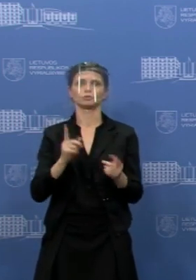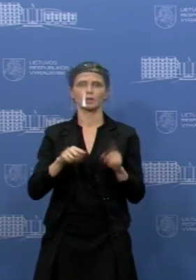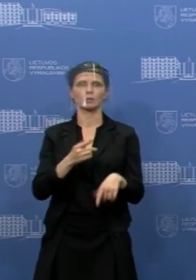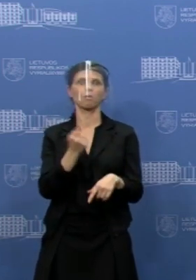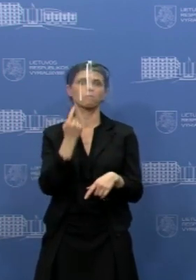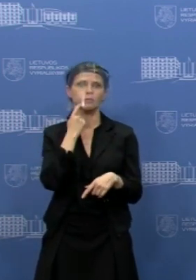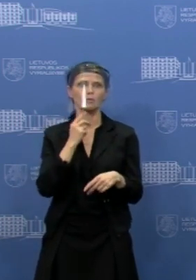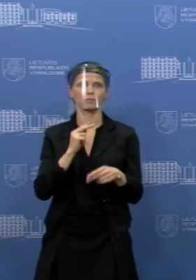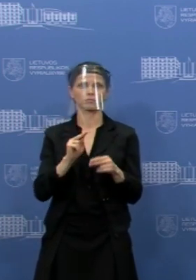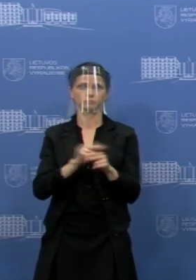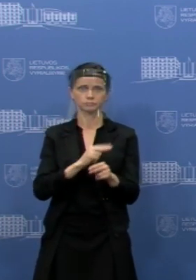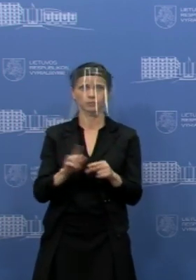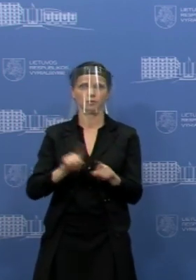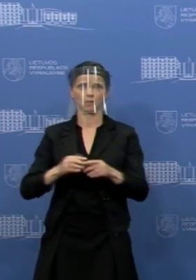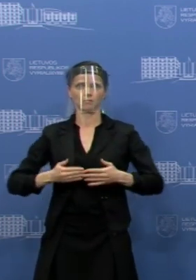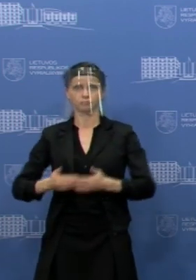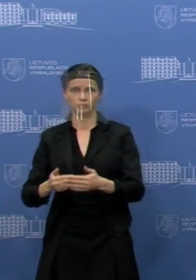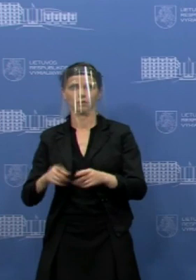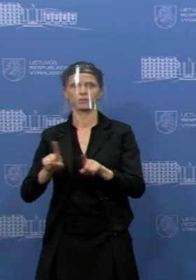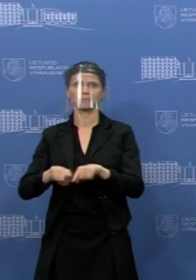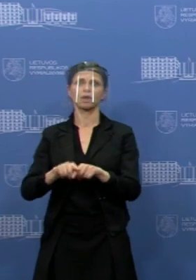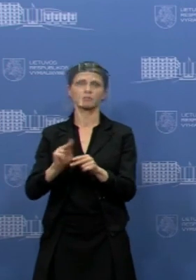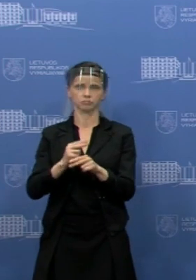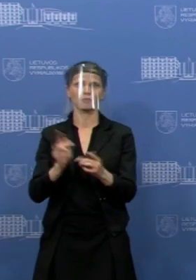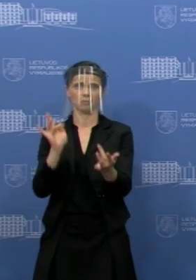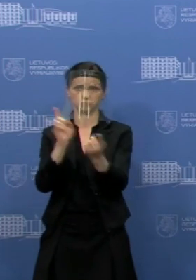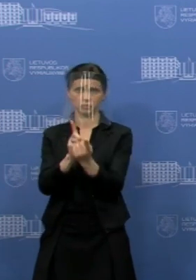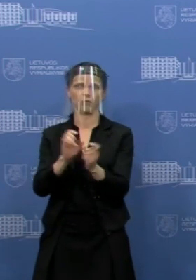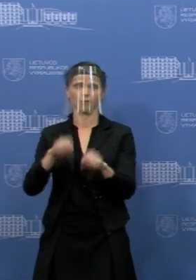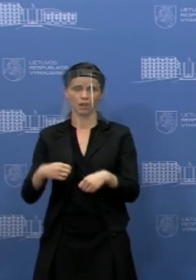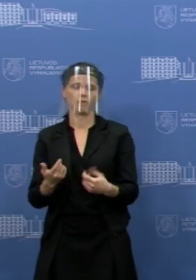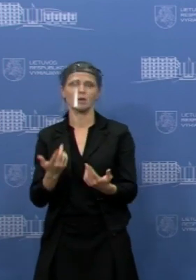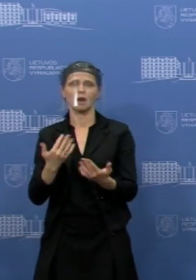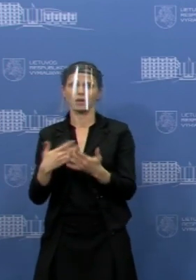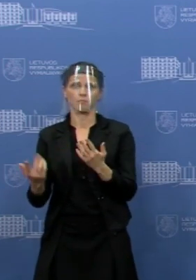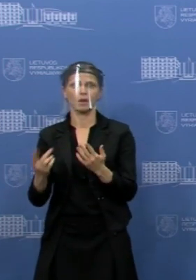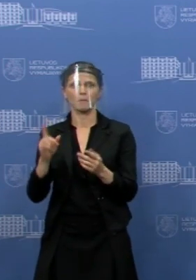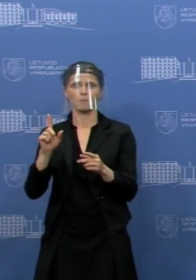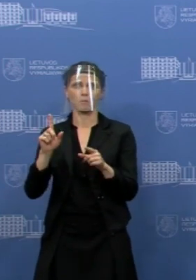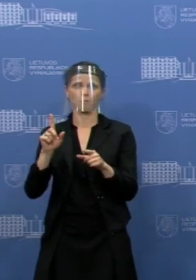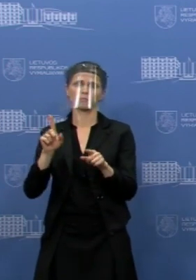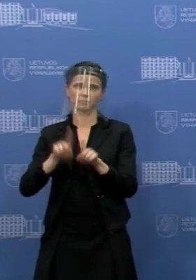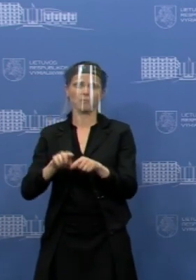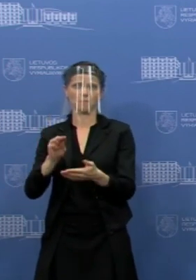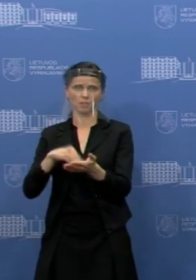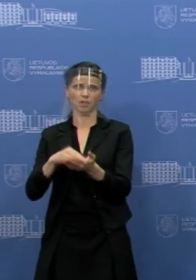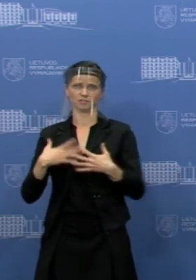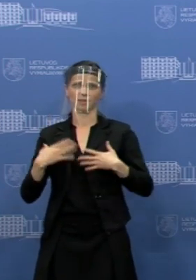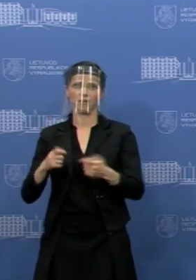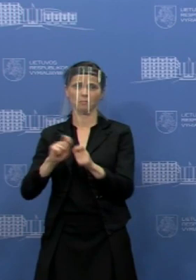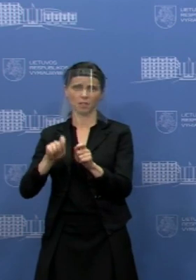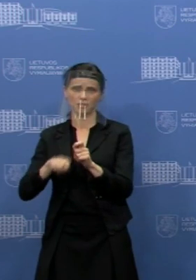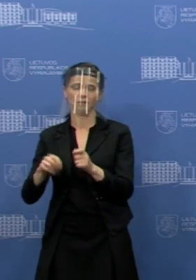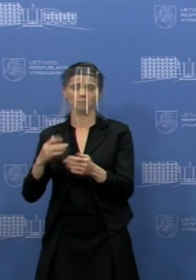gimdyvį ir naujagimį priežiros, profilaktinės tam tikros veikatos, patikrinimo paslaugos ir panašiai.